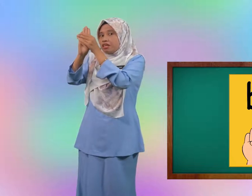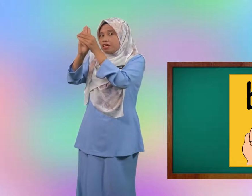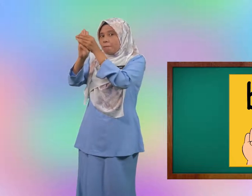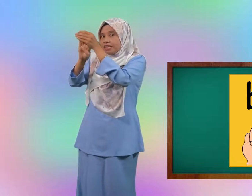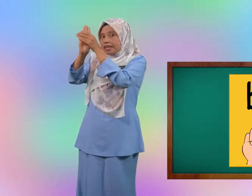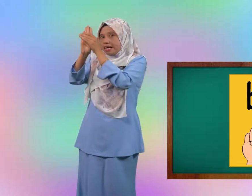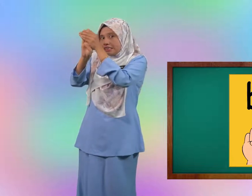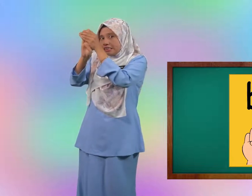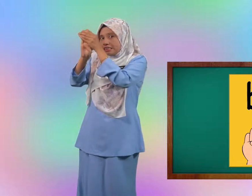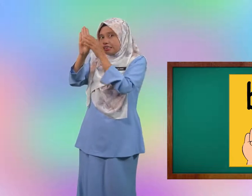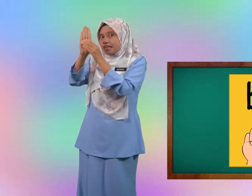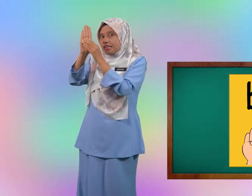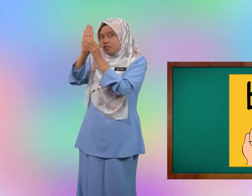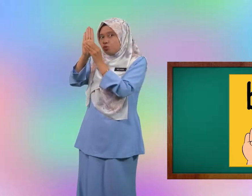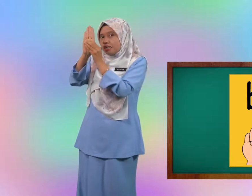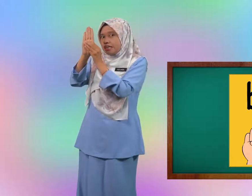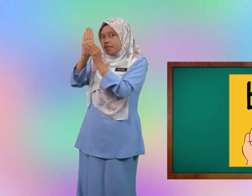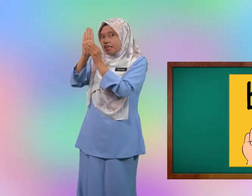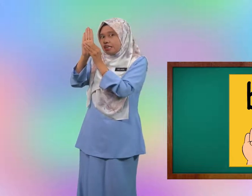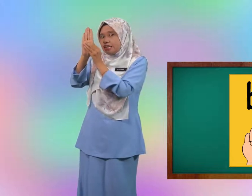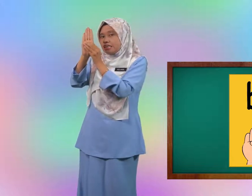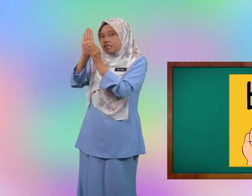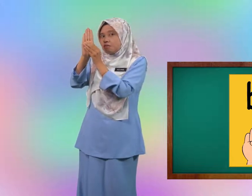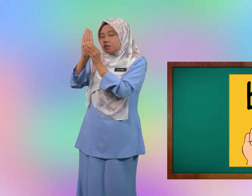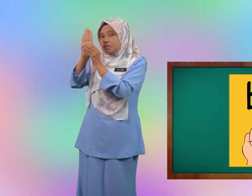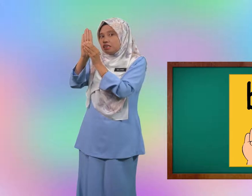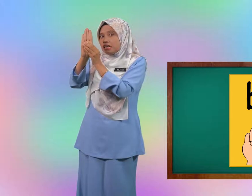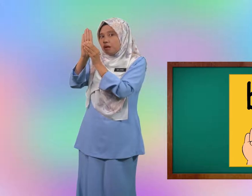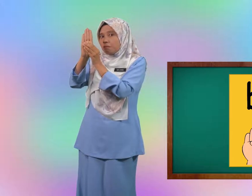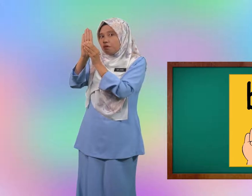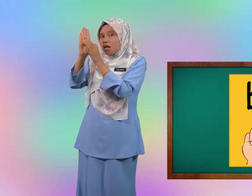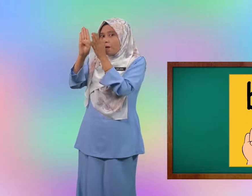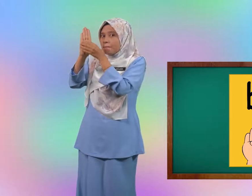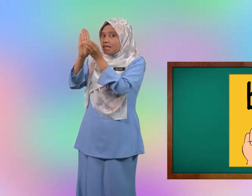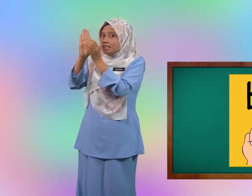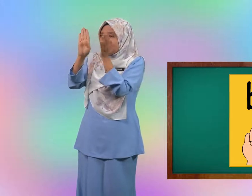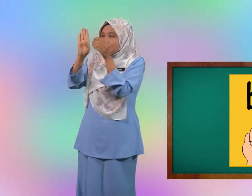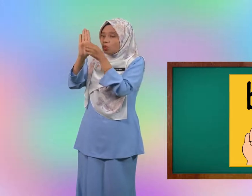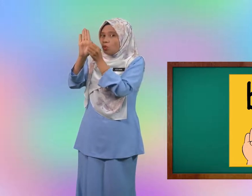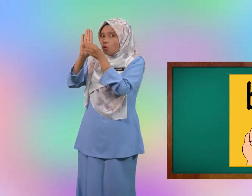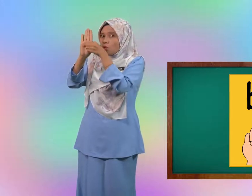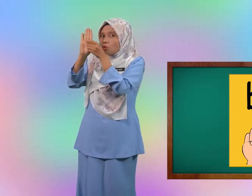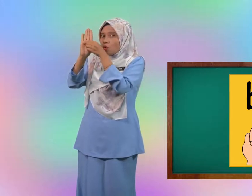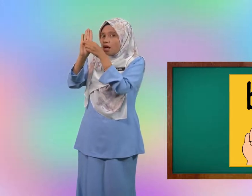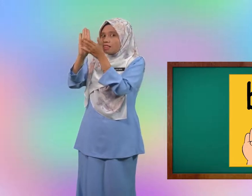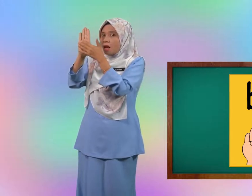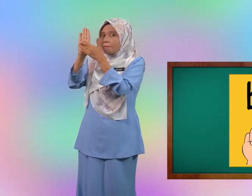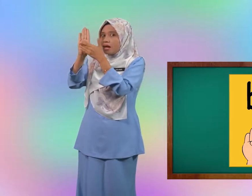Rapatkan. Dan ibu jari digenggam ke dalam. Menyentuh tapak